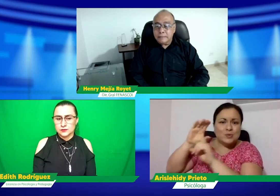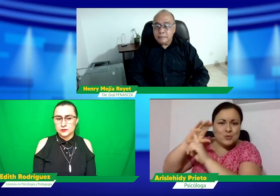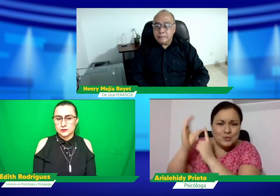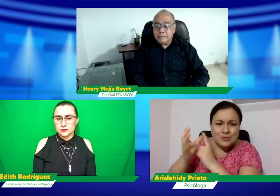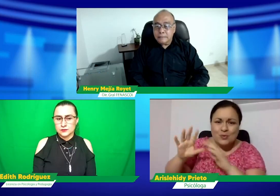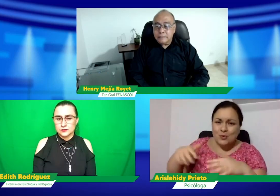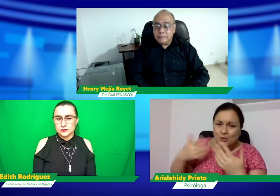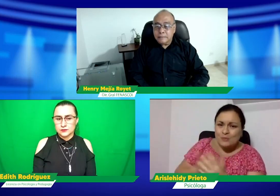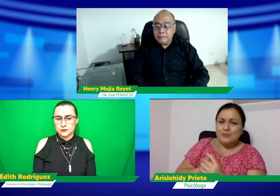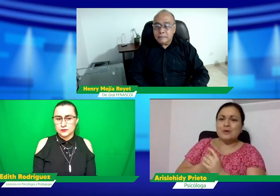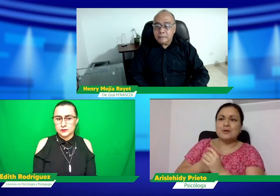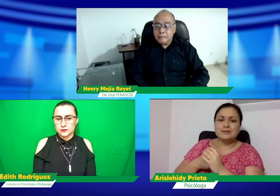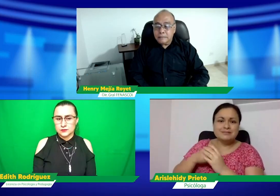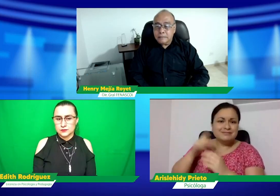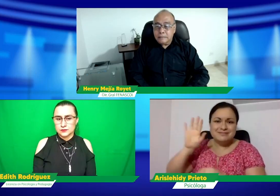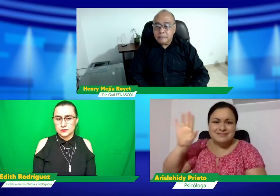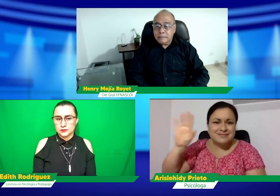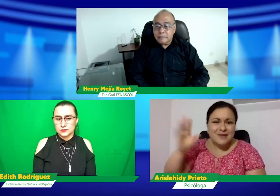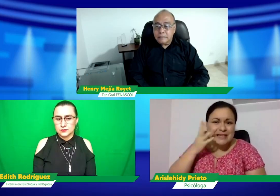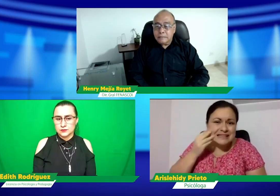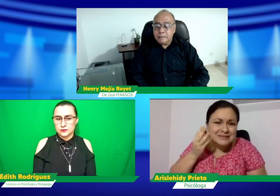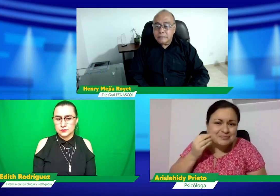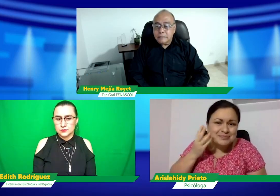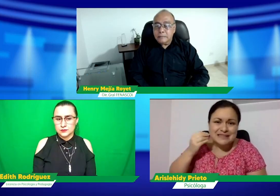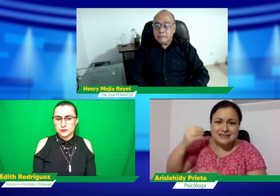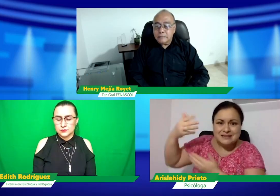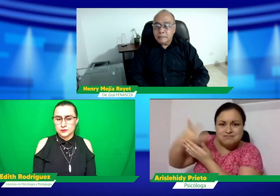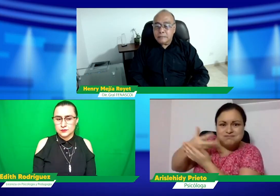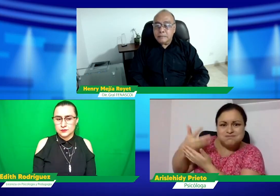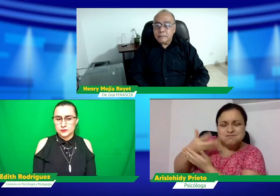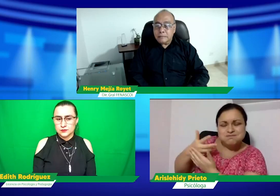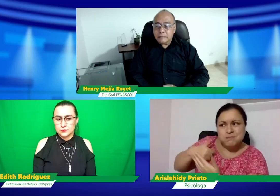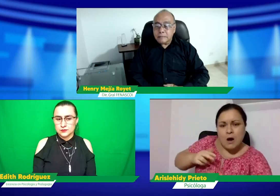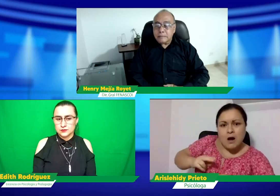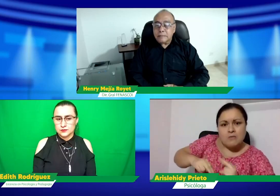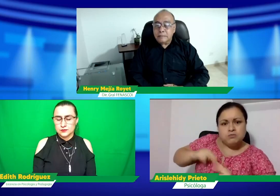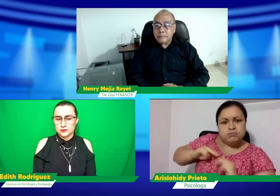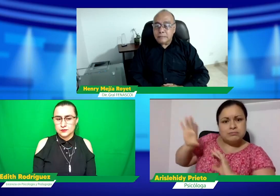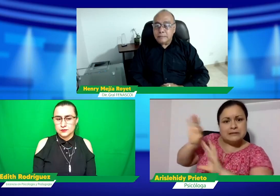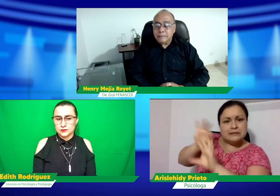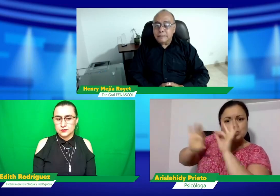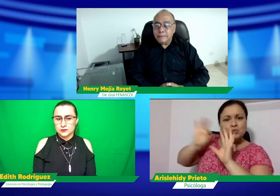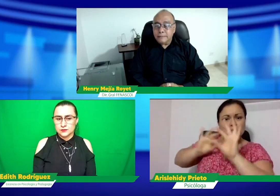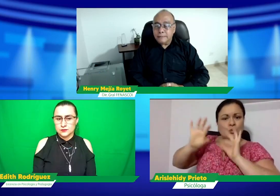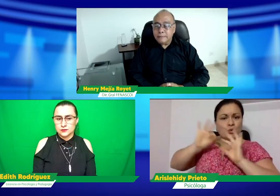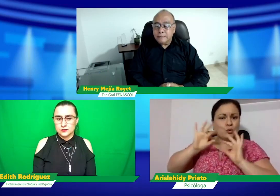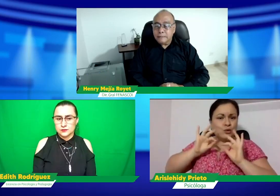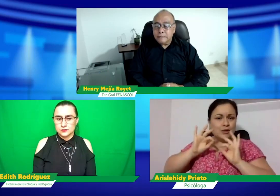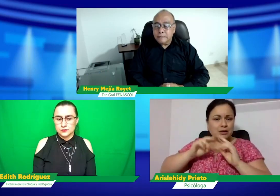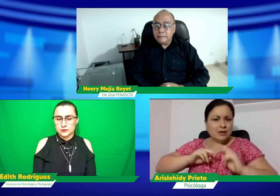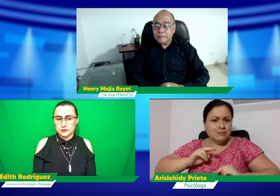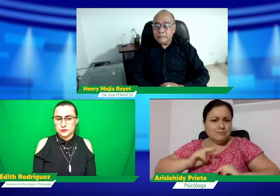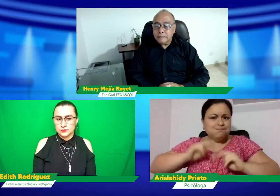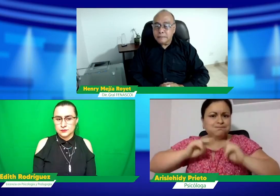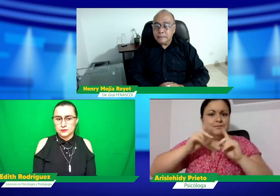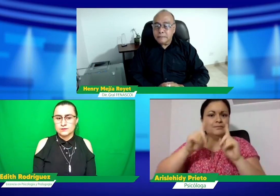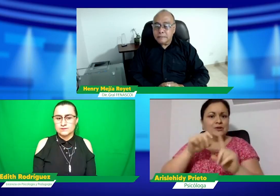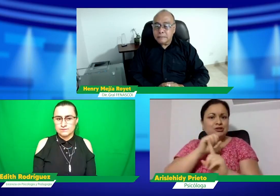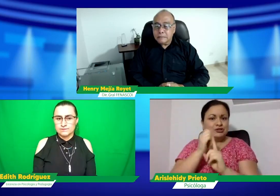pasado en la historia, qué pasó con la cultura, qué ha pasado con las experiencias de los mismos padres y los consejos que les pueden dar para él hacer